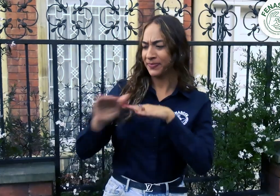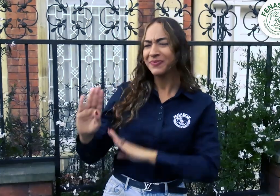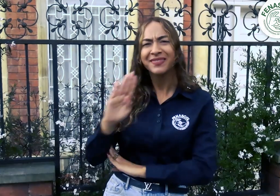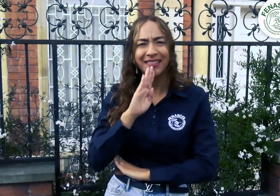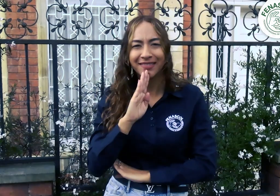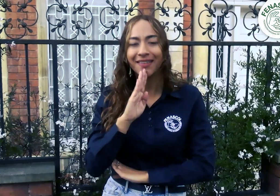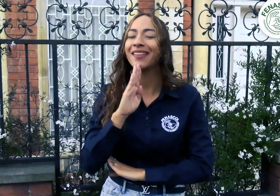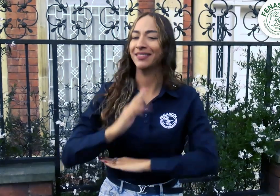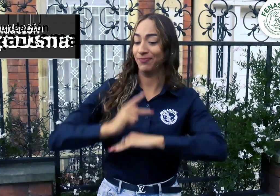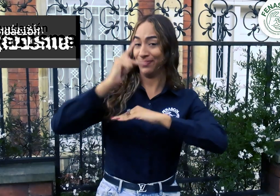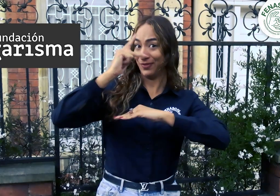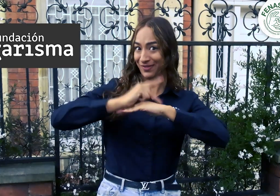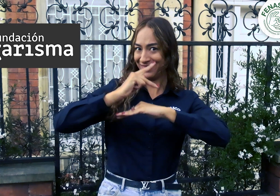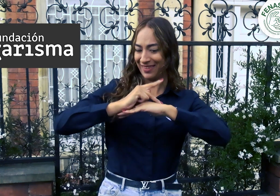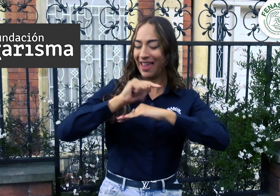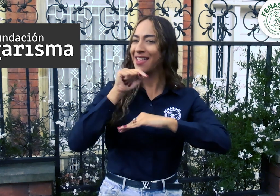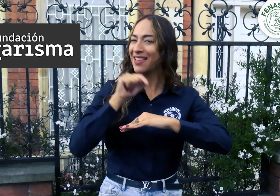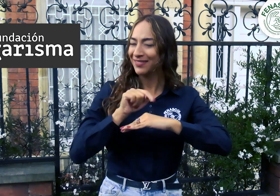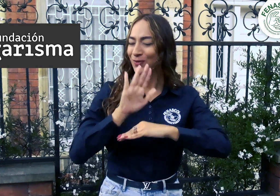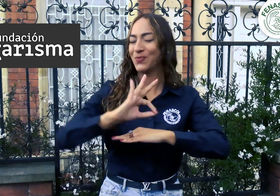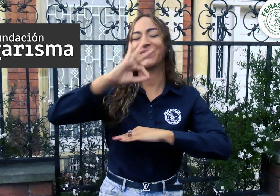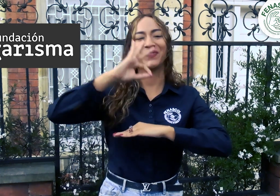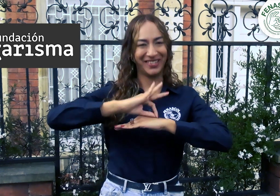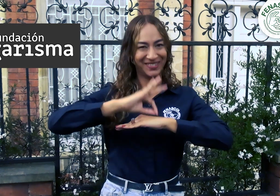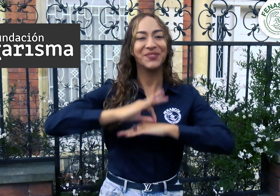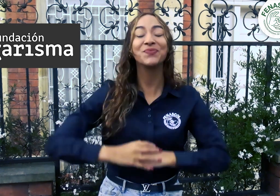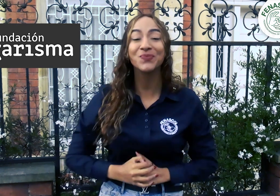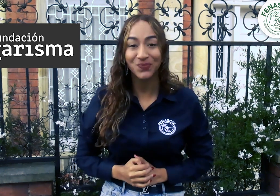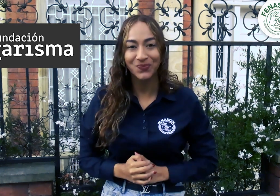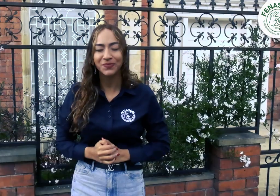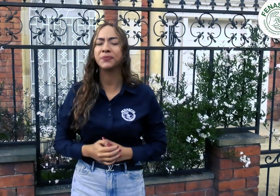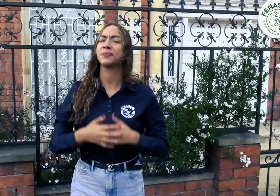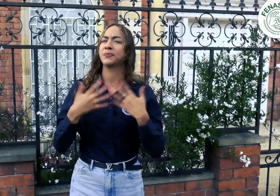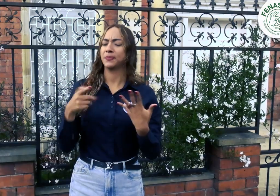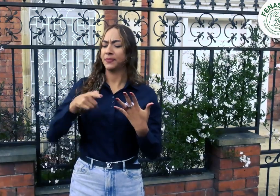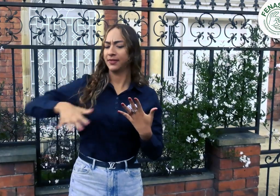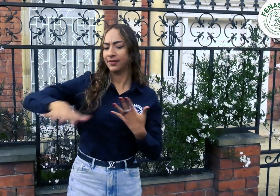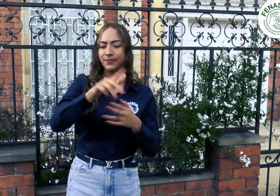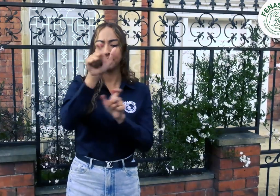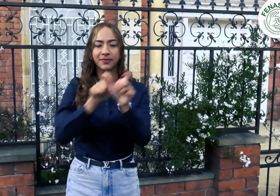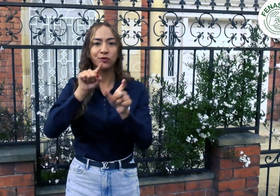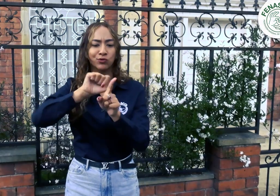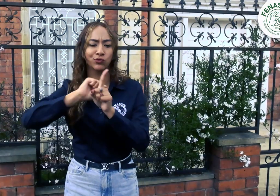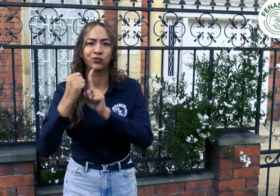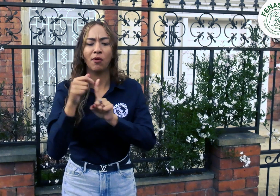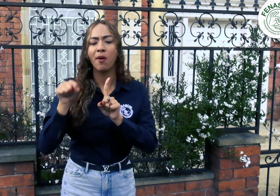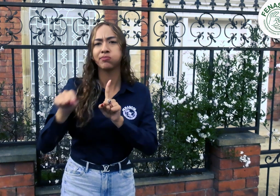Tendremos como invitados a la Fundación Carisma, que es una organización de la